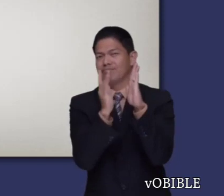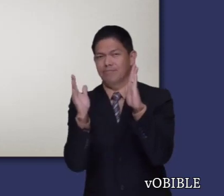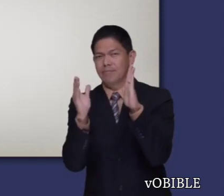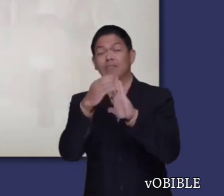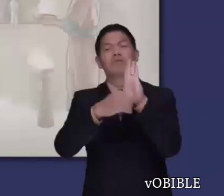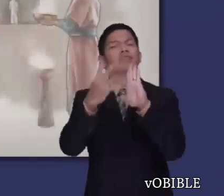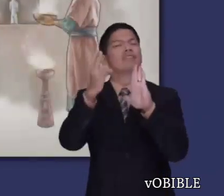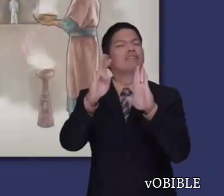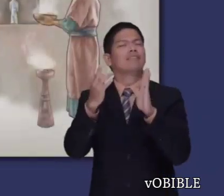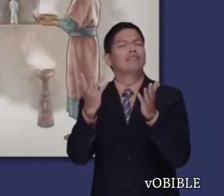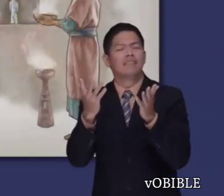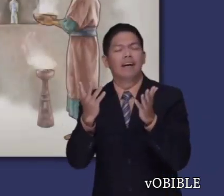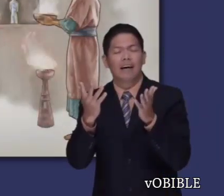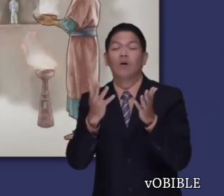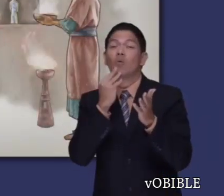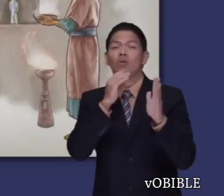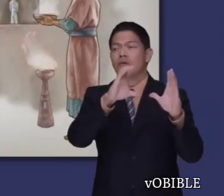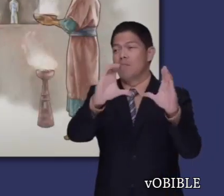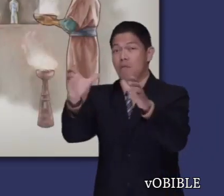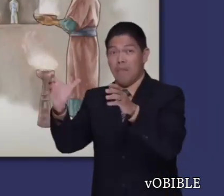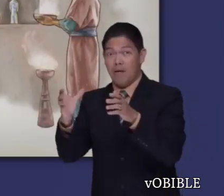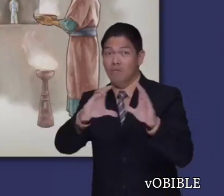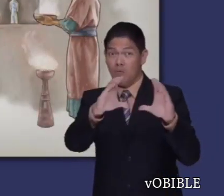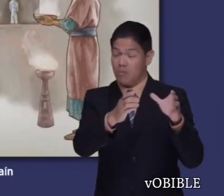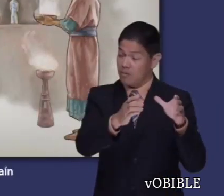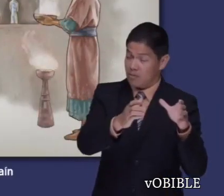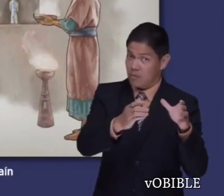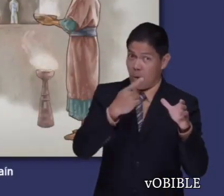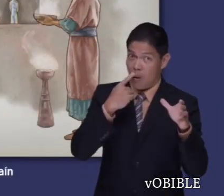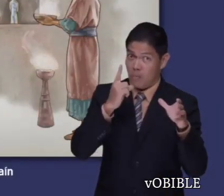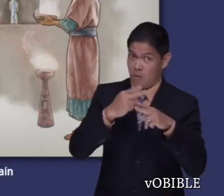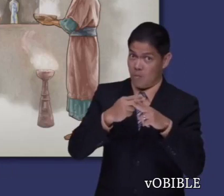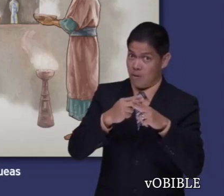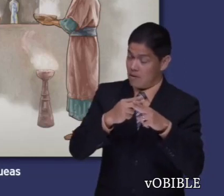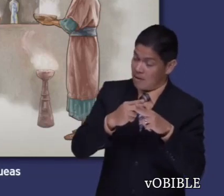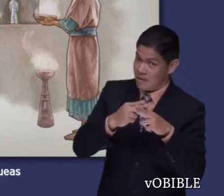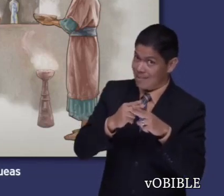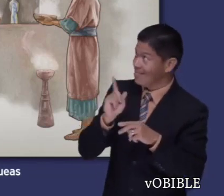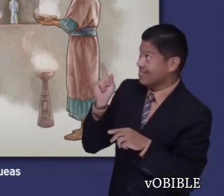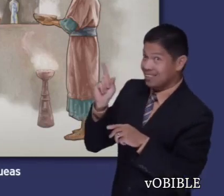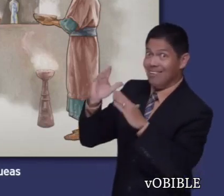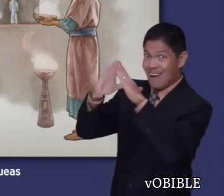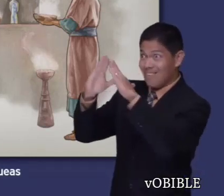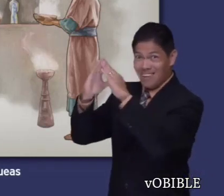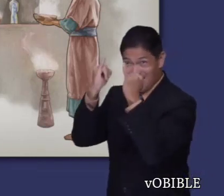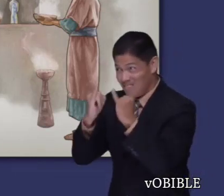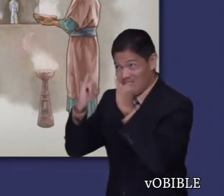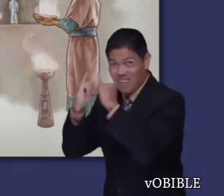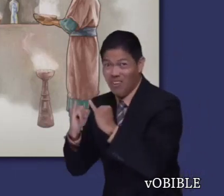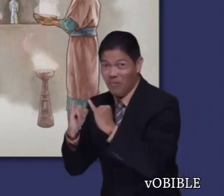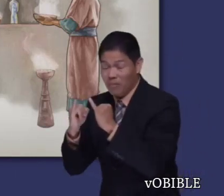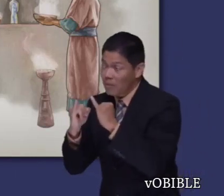un hombre de Efraín, que se llama Miqueas, y que tiene un santuario, le paga a Jonatán, un joven levita, para que sea su